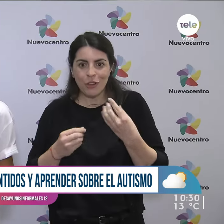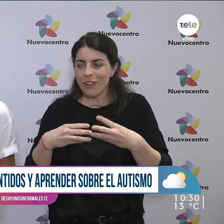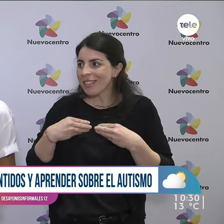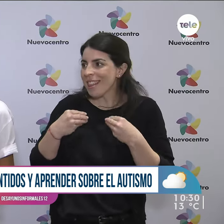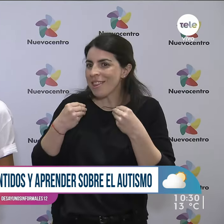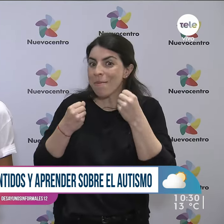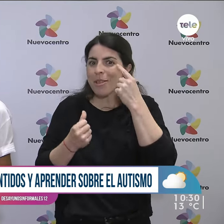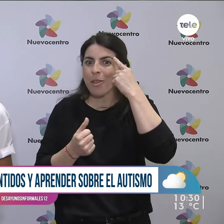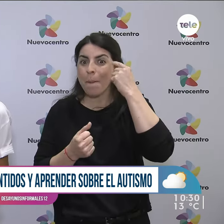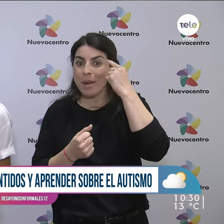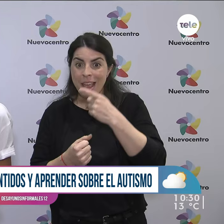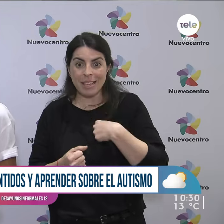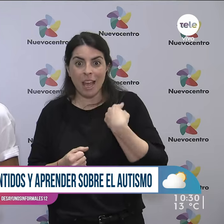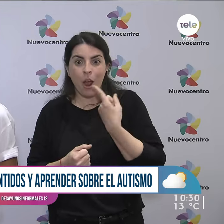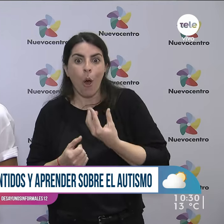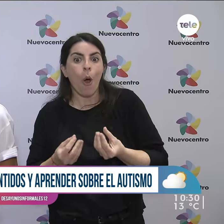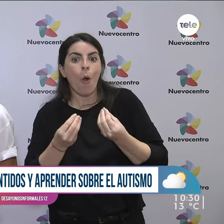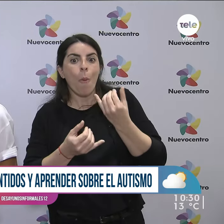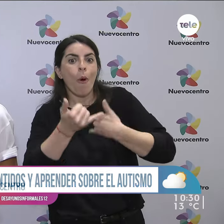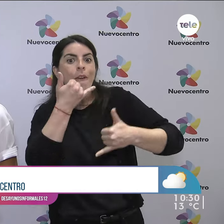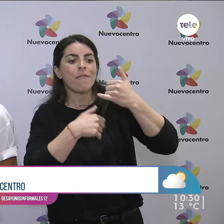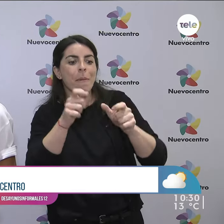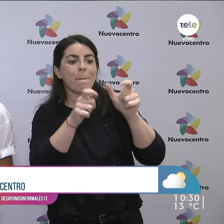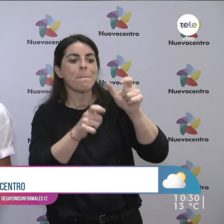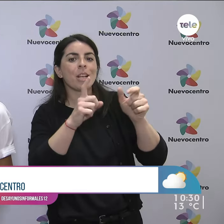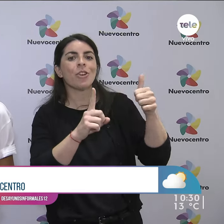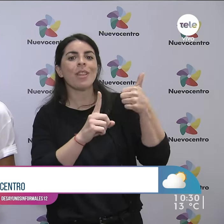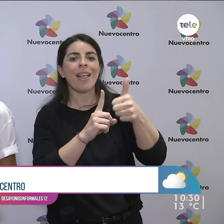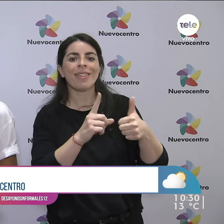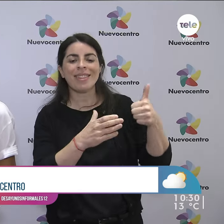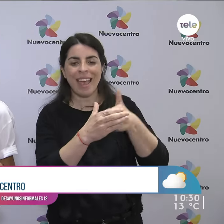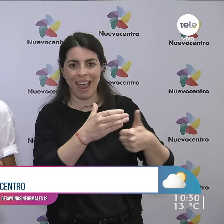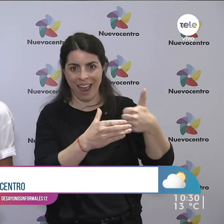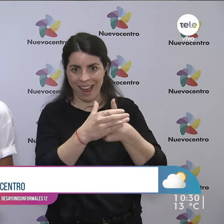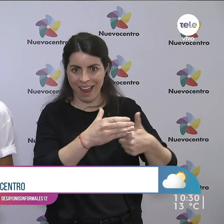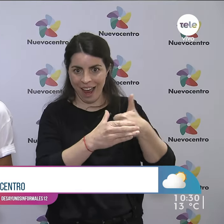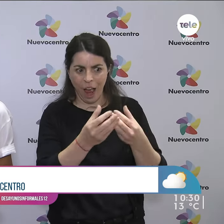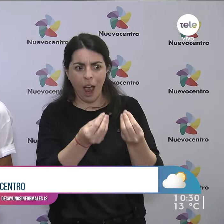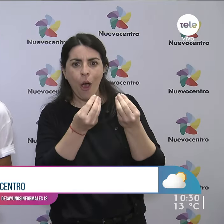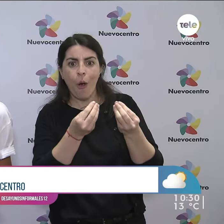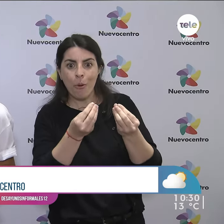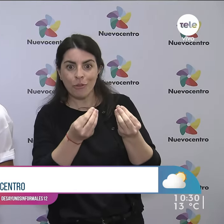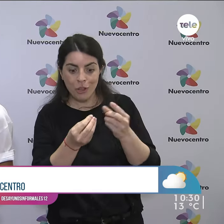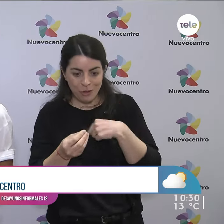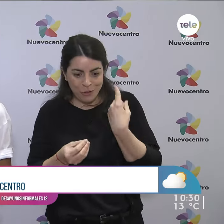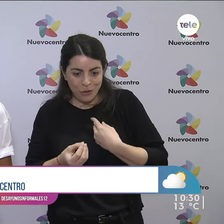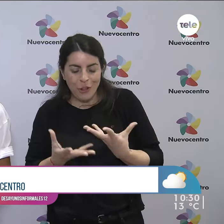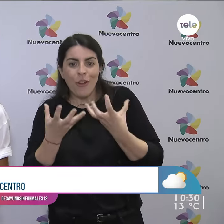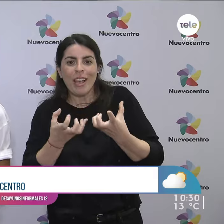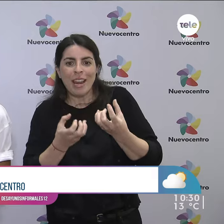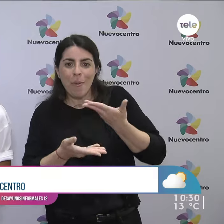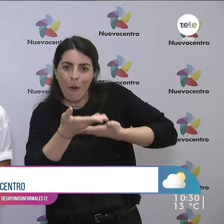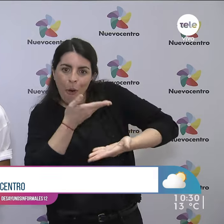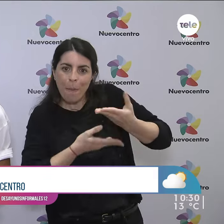todos cómo procesan la información las personas neurodivergentes, las personas con autismo. Nosotros desde el nuevo Centro trabajamos